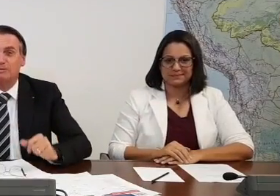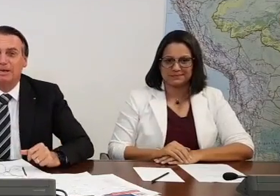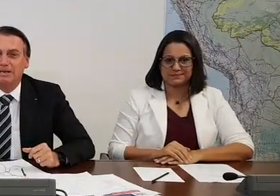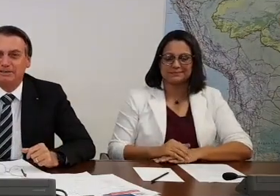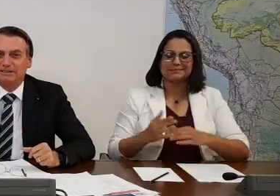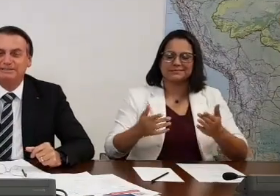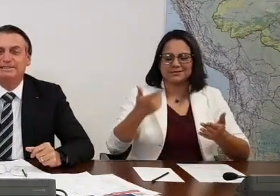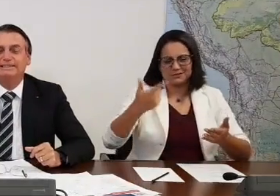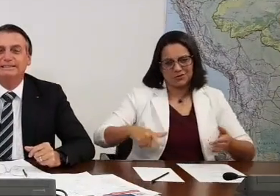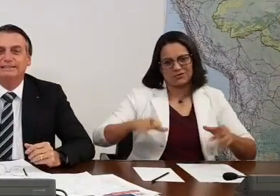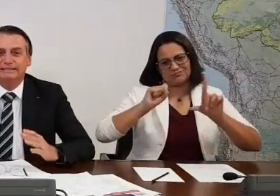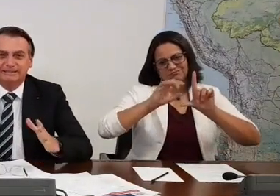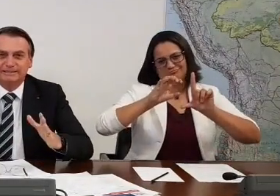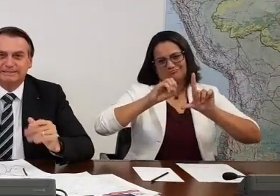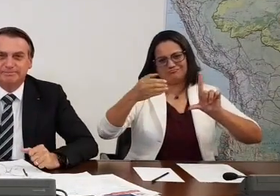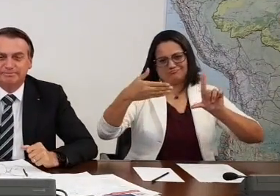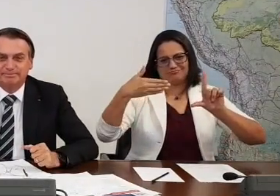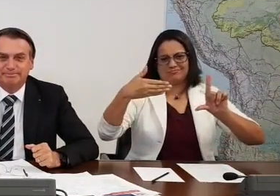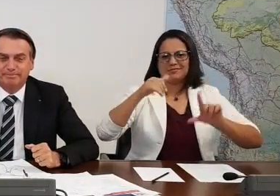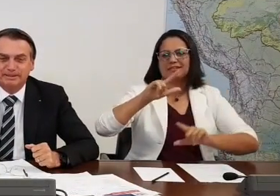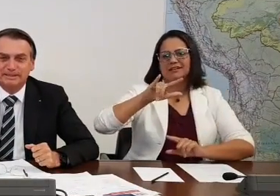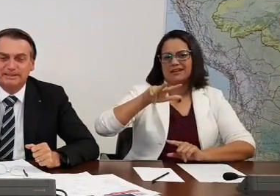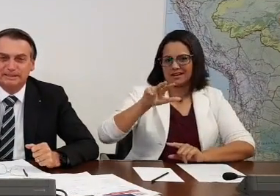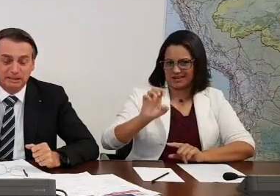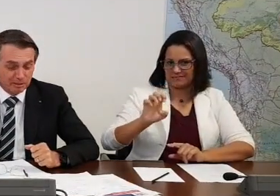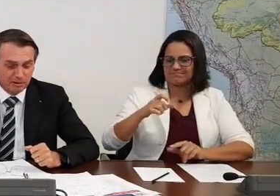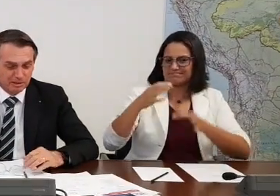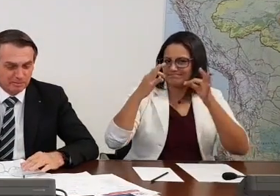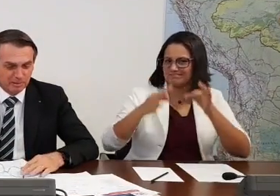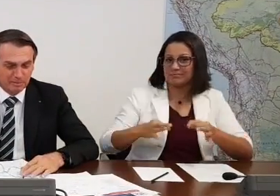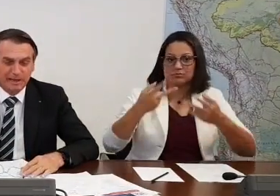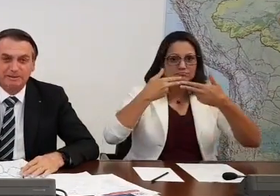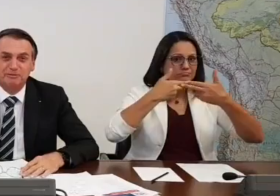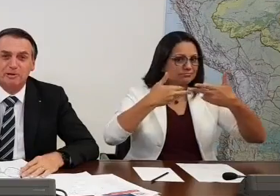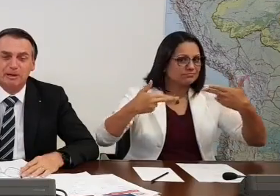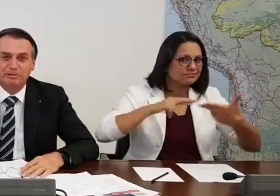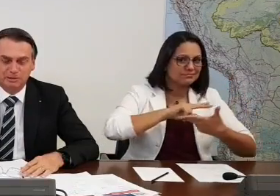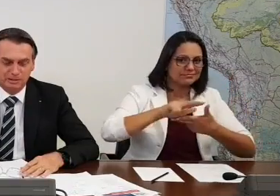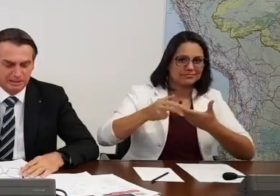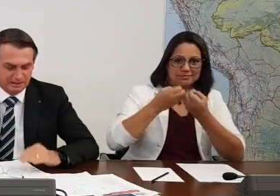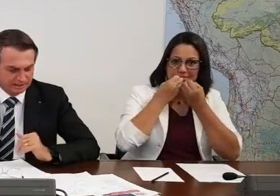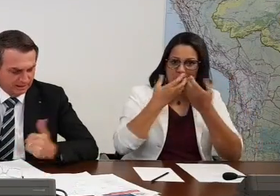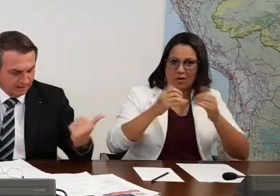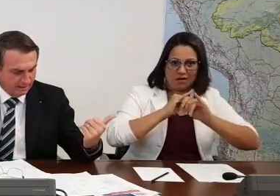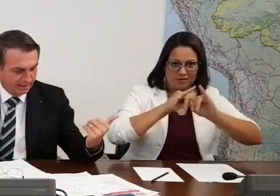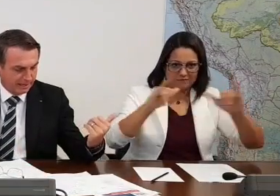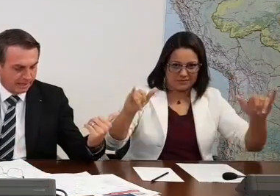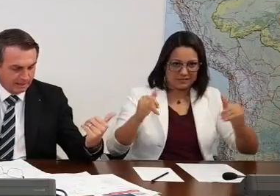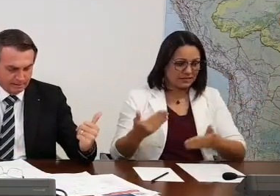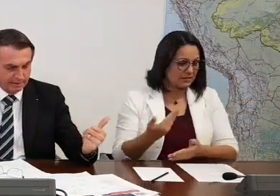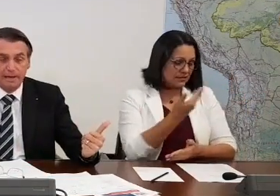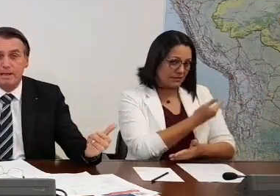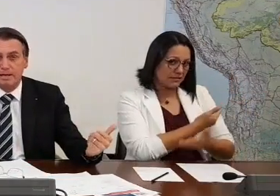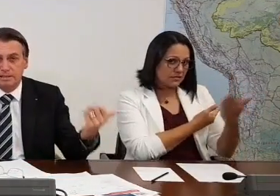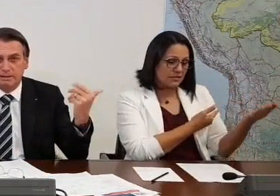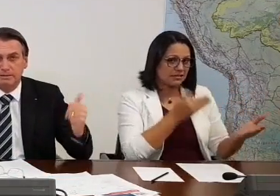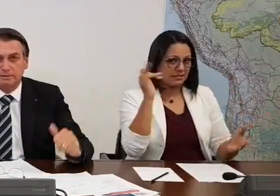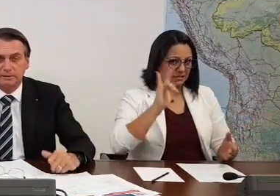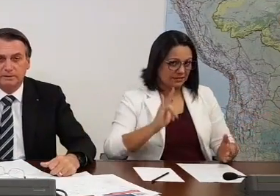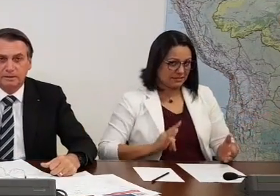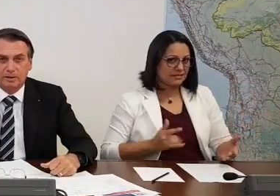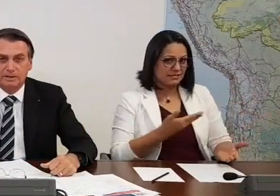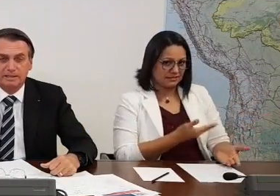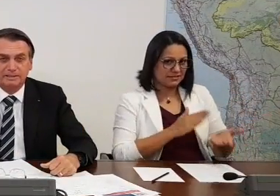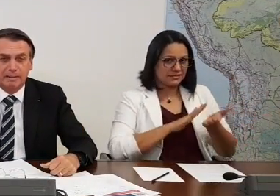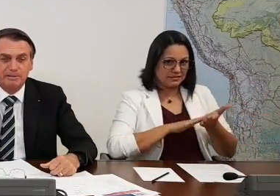Mais uma live aí. Pode ter certeza, tem muita coisa boa pra informar a todos vocês. Aqui à esquerda é minha Elisângela,